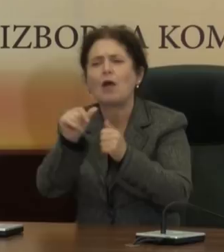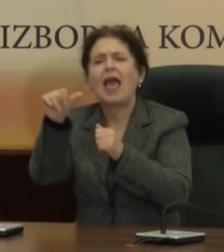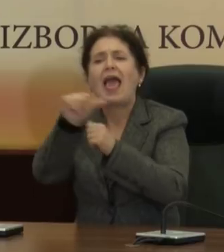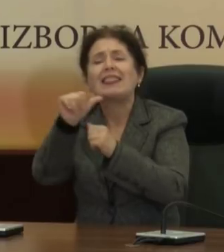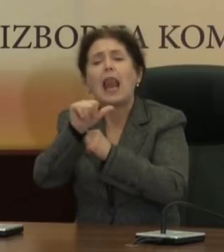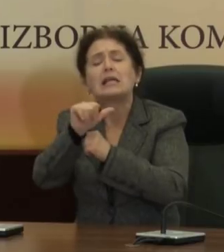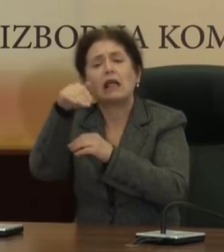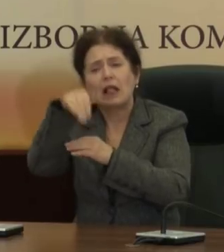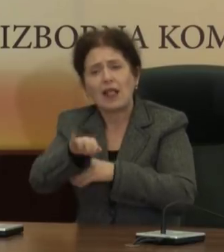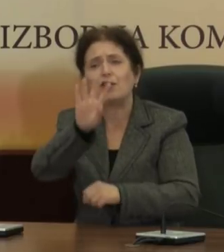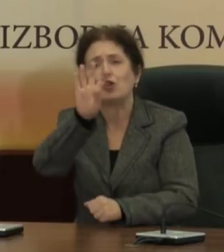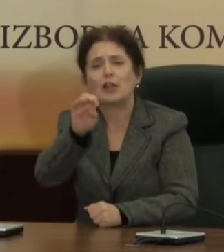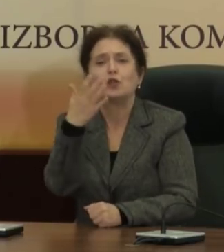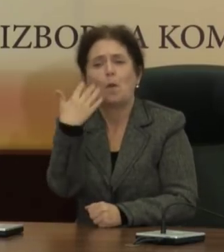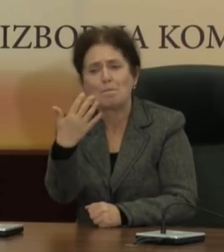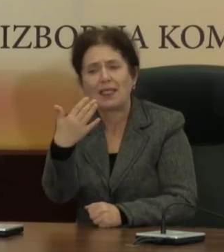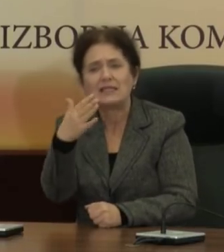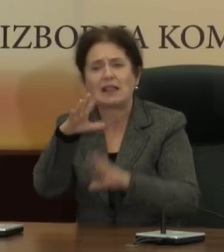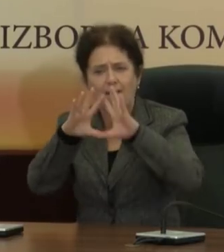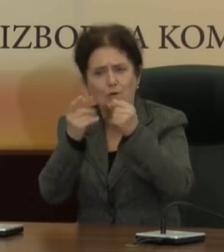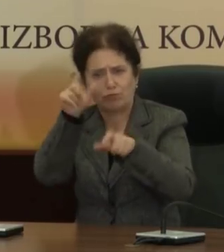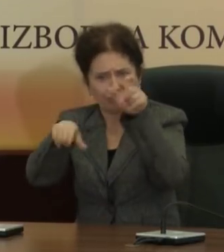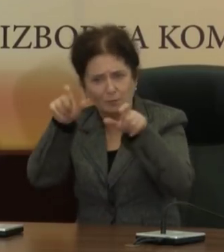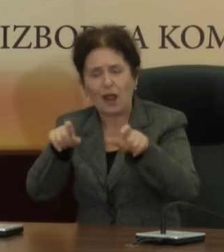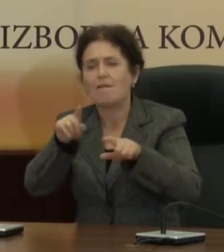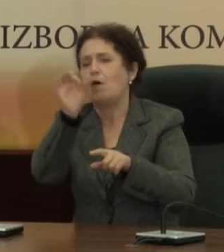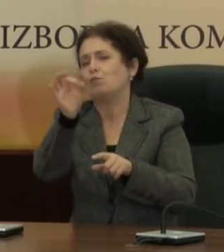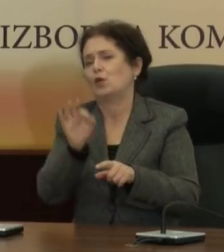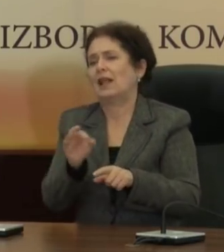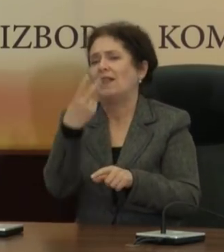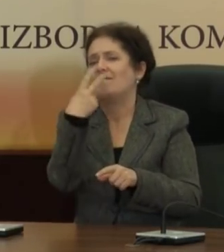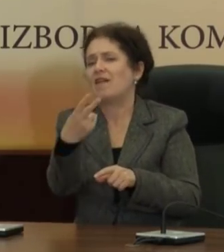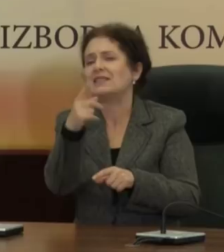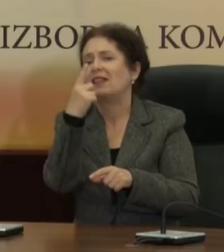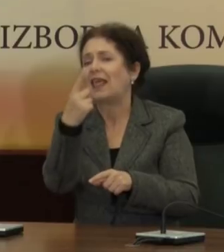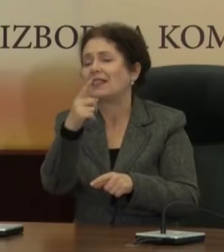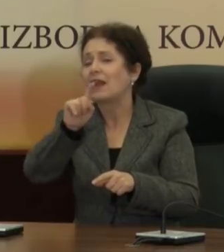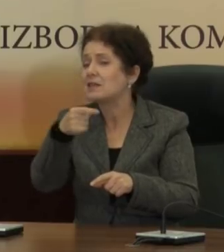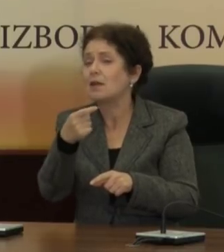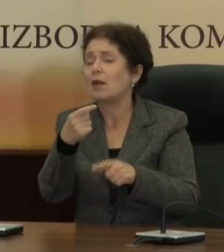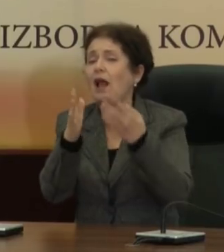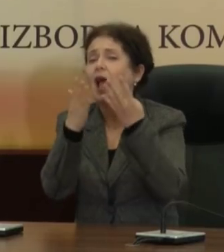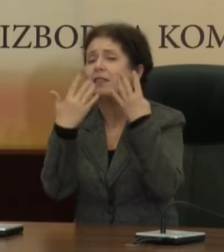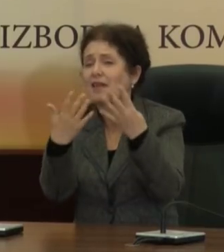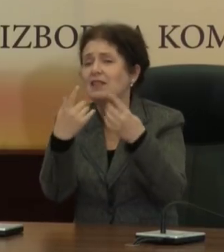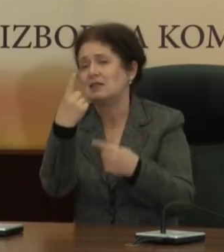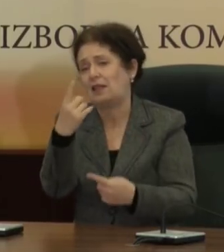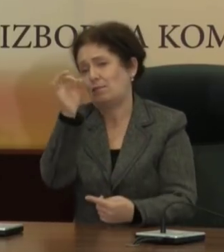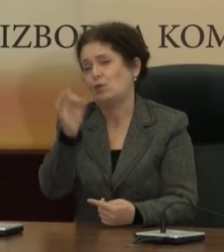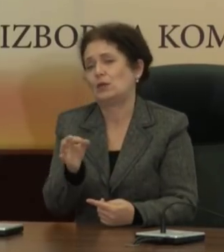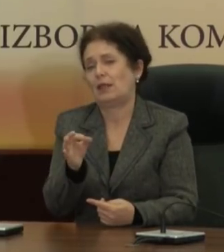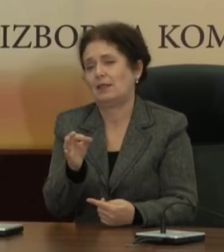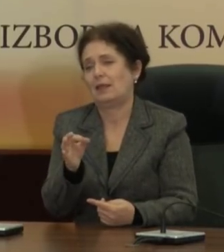,450% Или во проценти 21,91